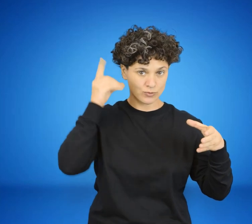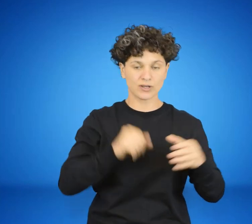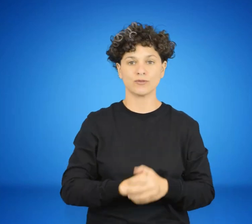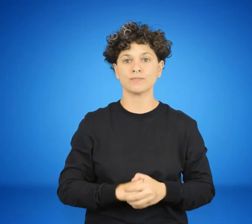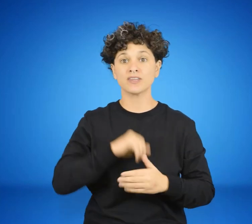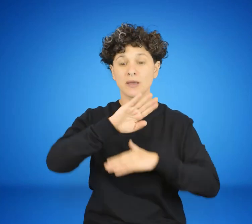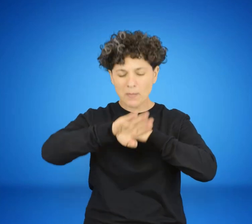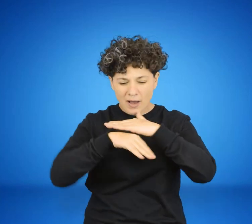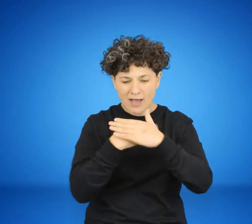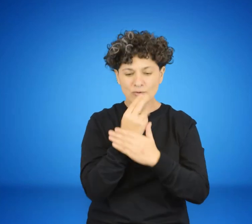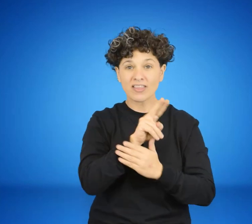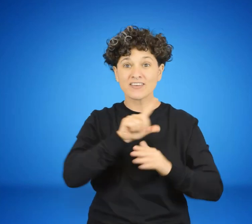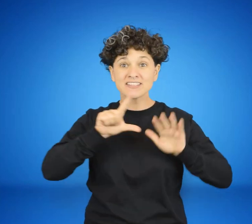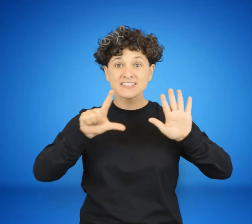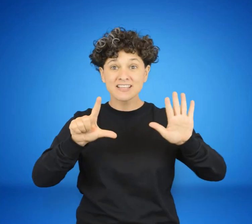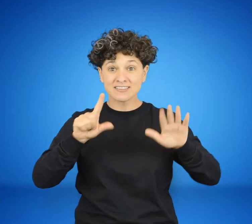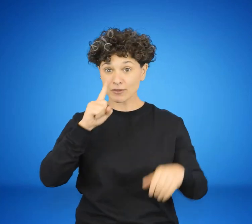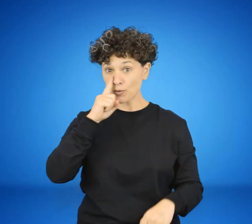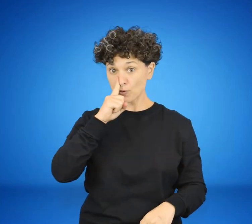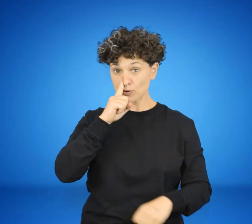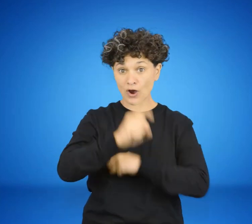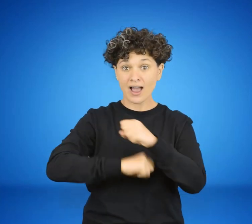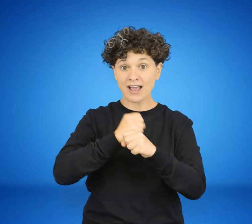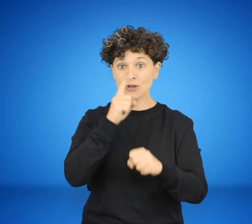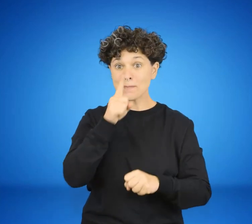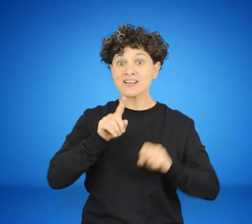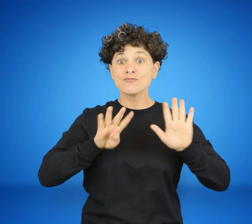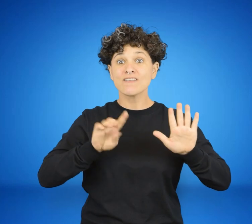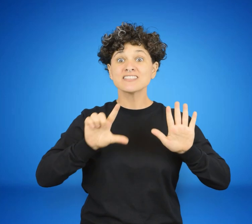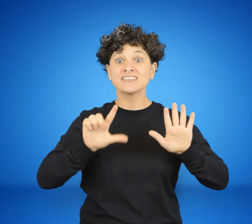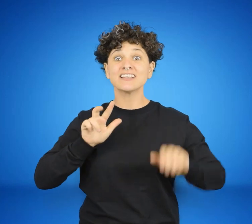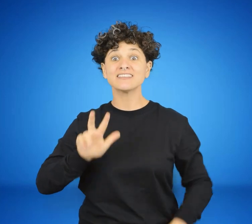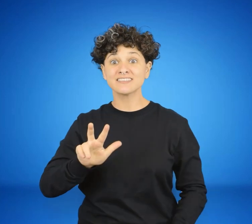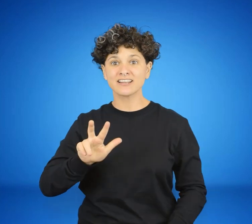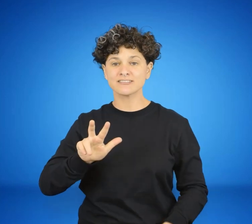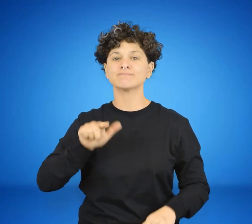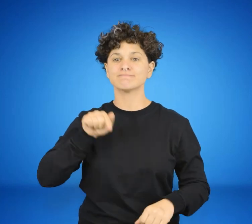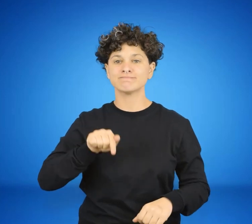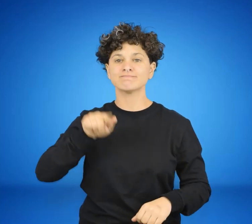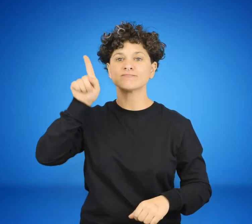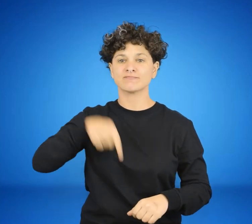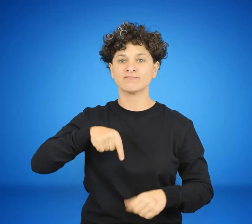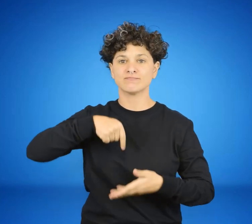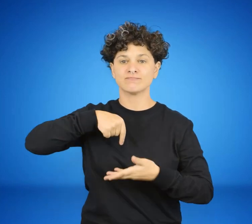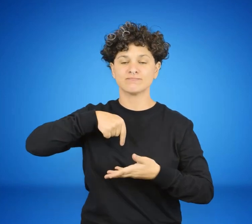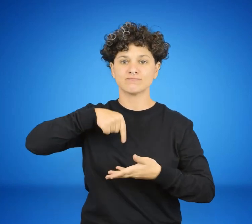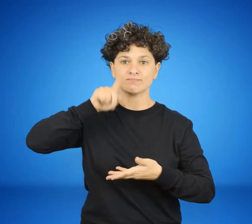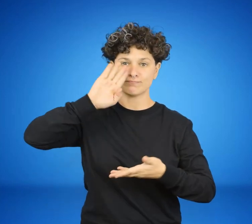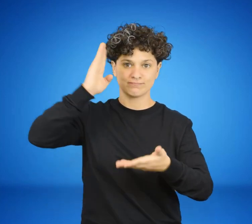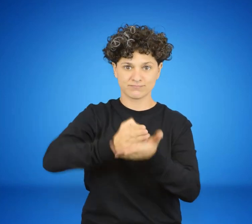En la madrugada del 27 de junio de 1973 culminó la carrera al golpe de